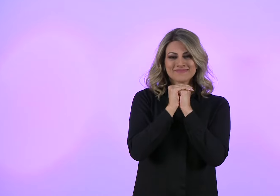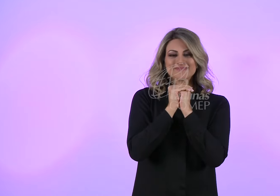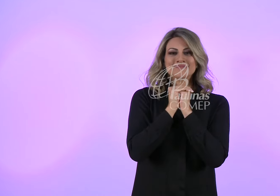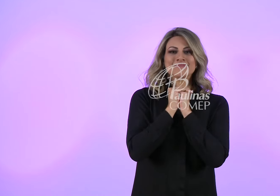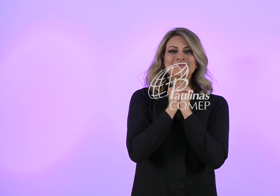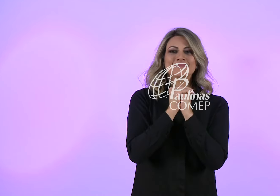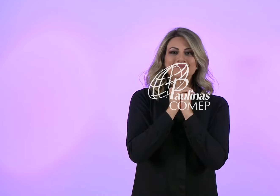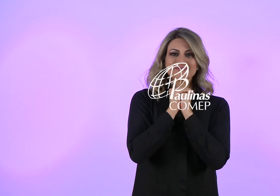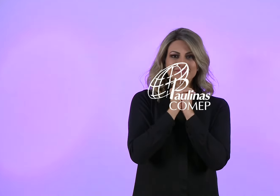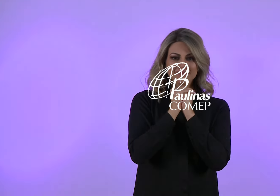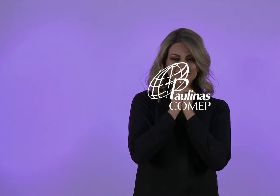que Amiga,